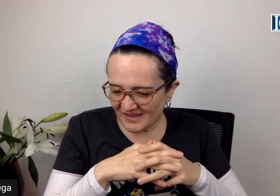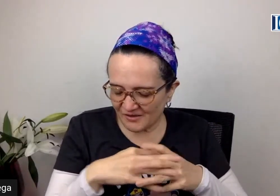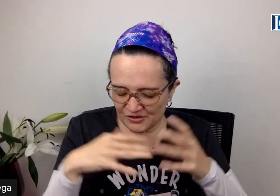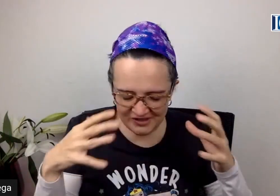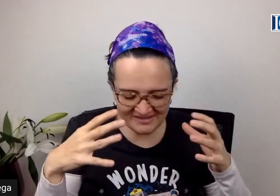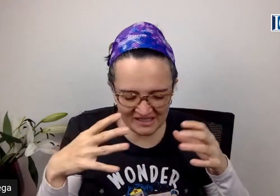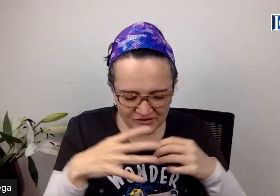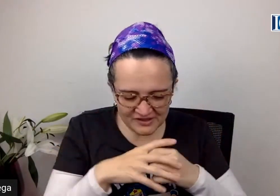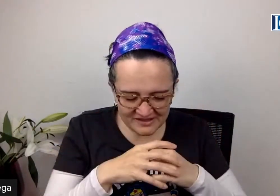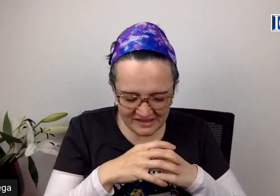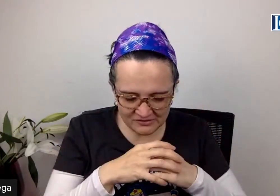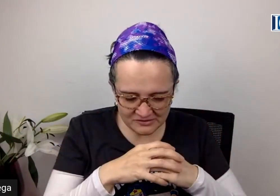Cuando yo la estaba consintiendo,